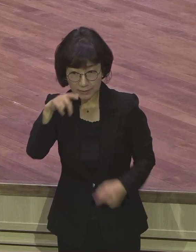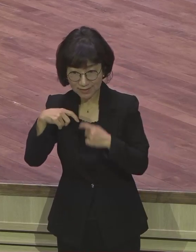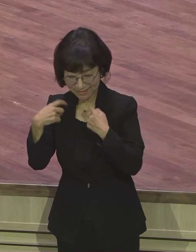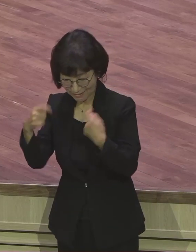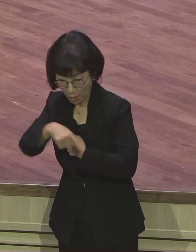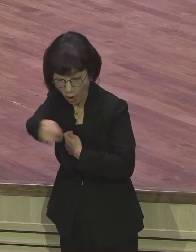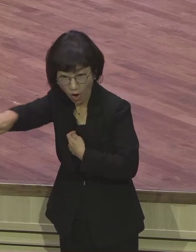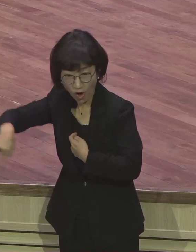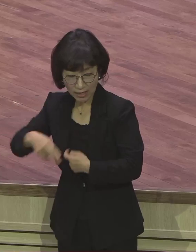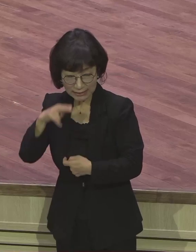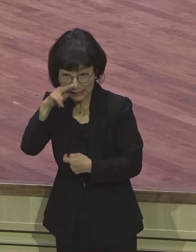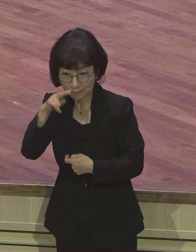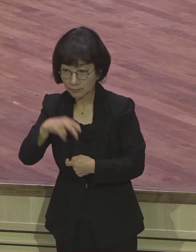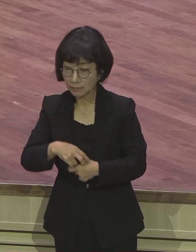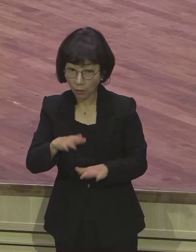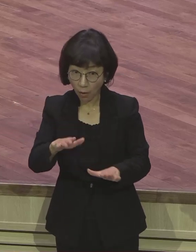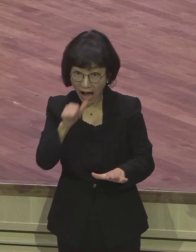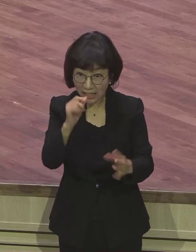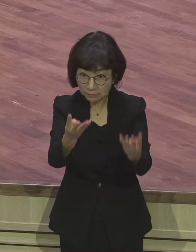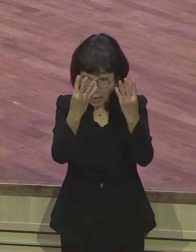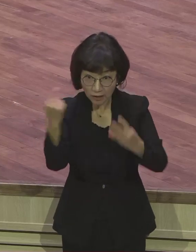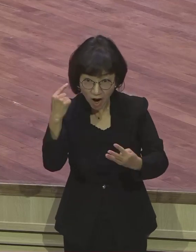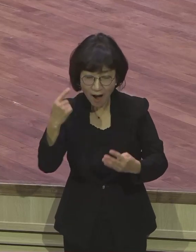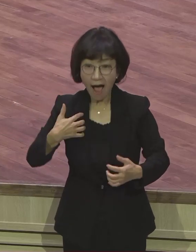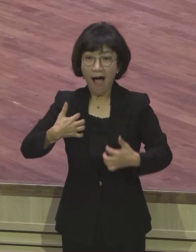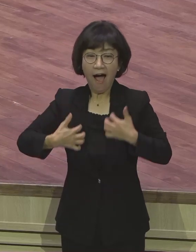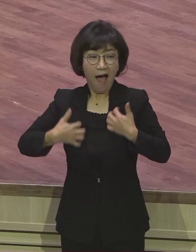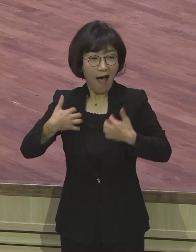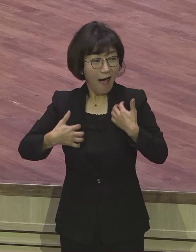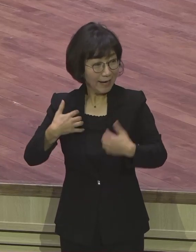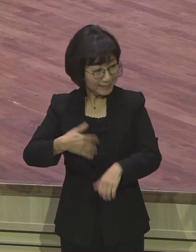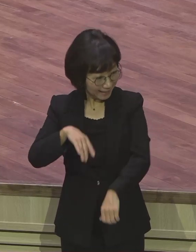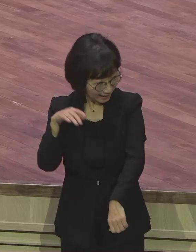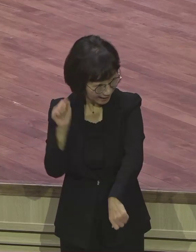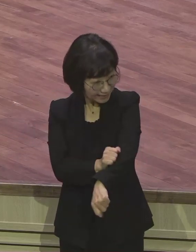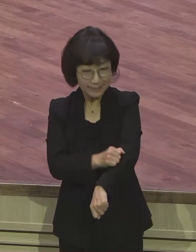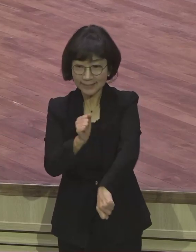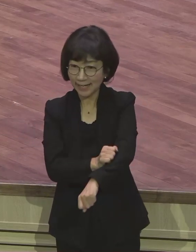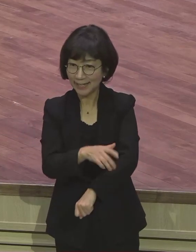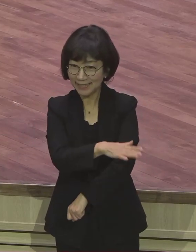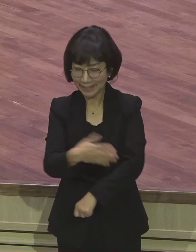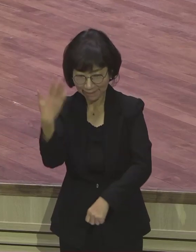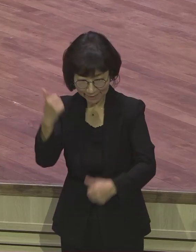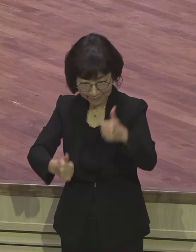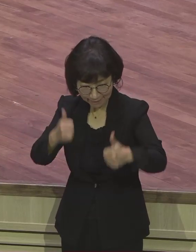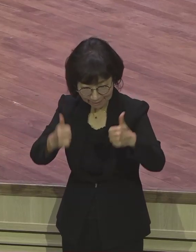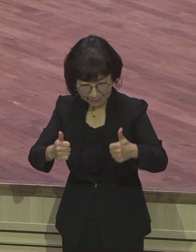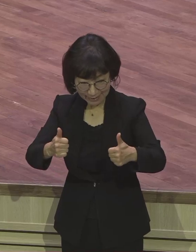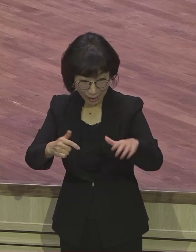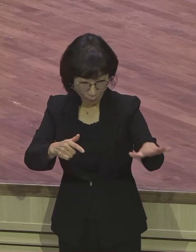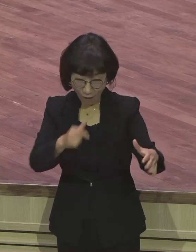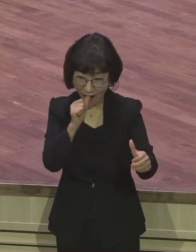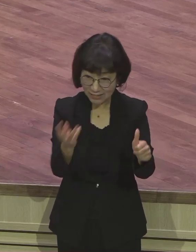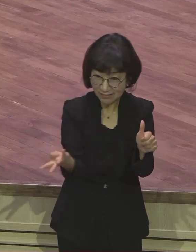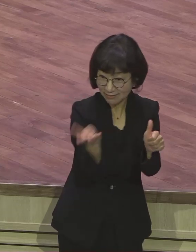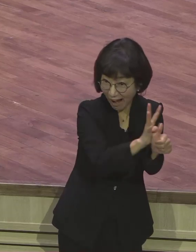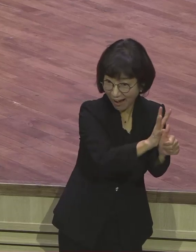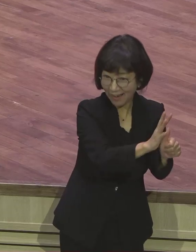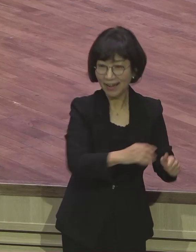바울이 갇히게 잘 됐다. 바울과 뭐요? 경쟁하듯이 바울의 감을 갇히니까 지금이